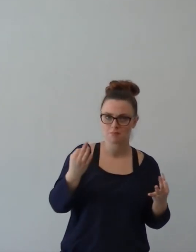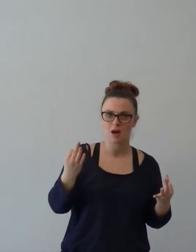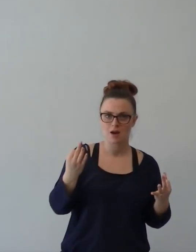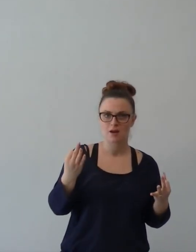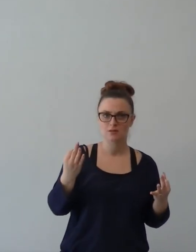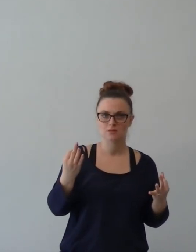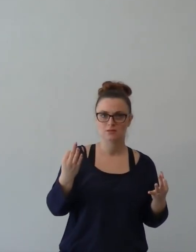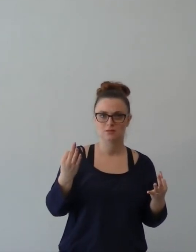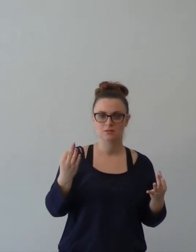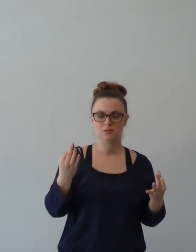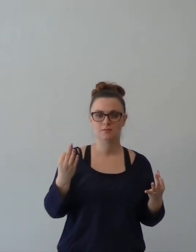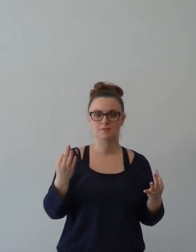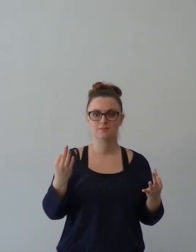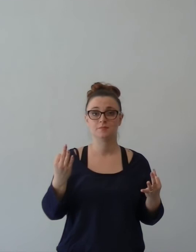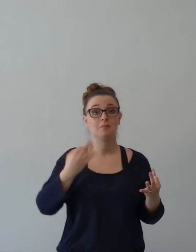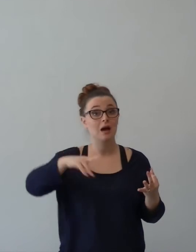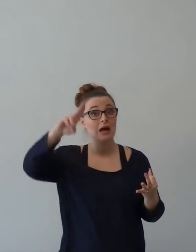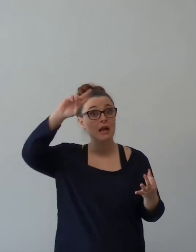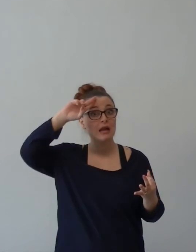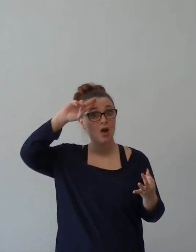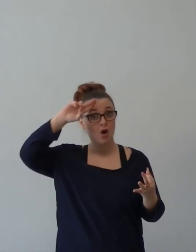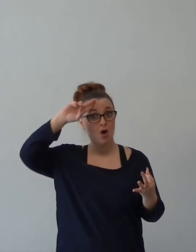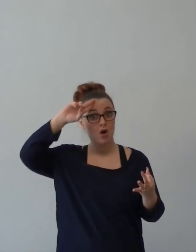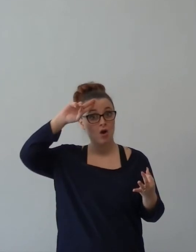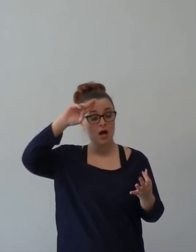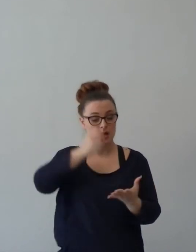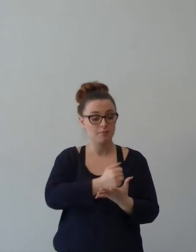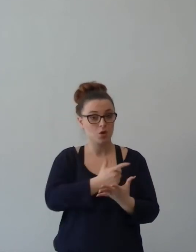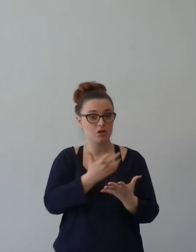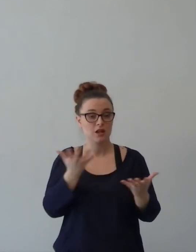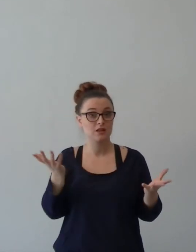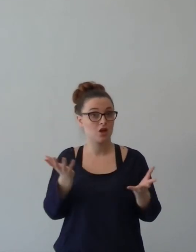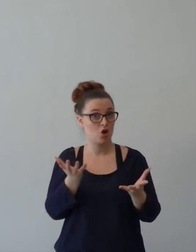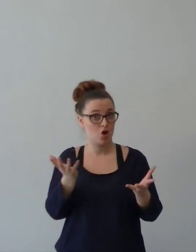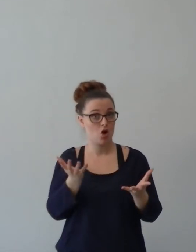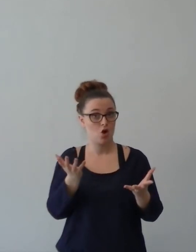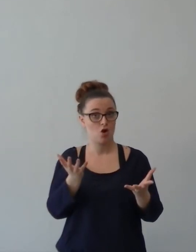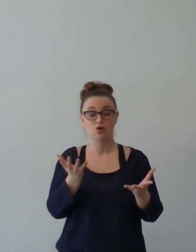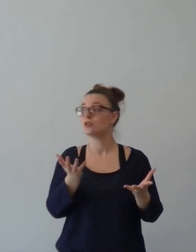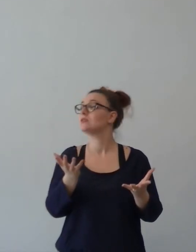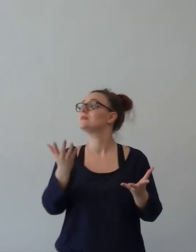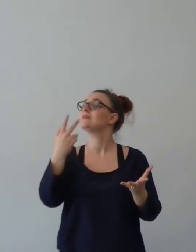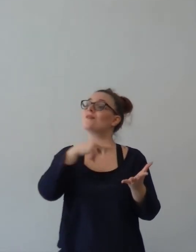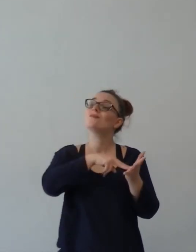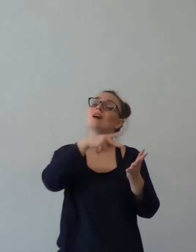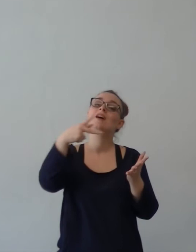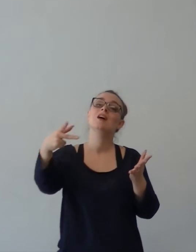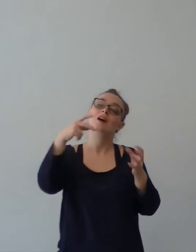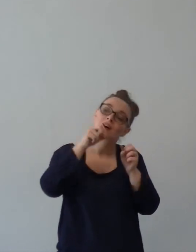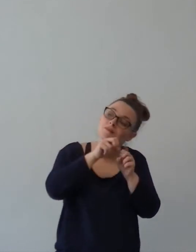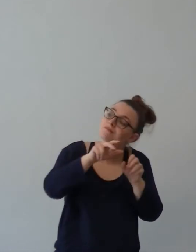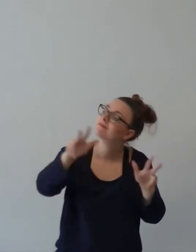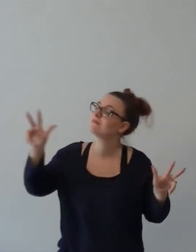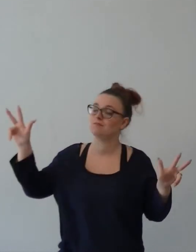progetto è quello di far sentire il Vangelo di Cristo a tutti quanti quelli della terra. È questa l